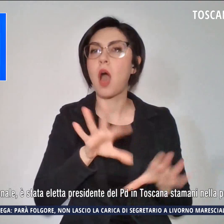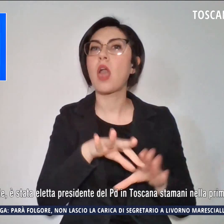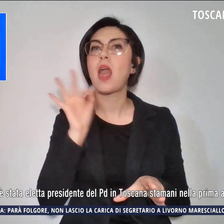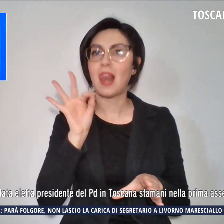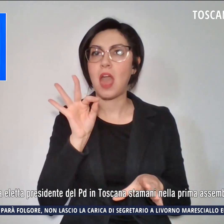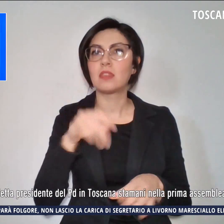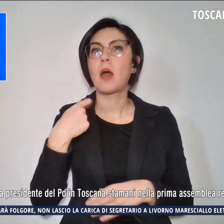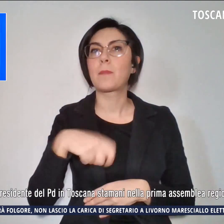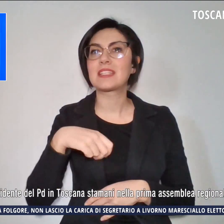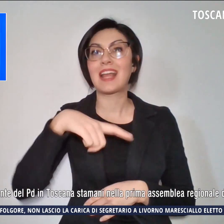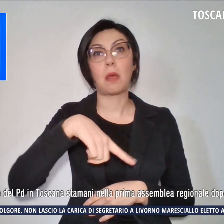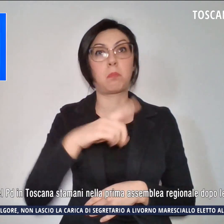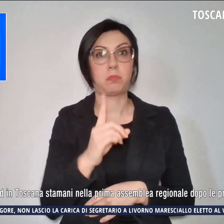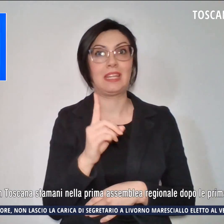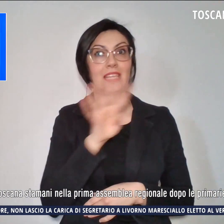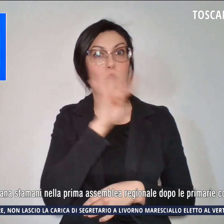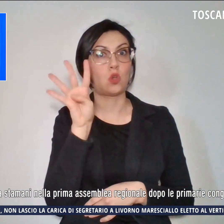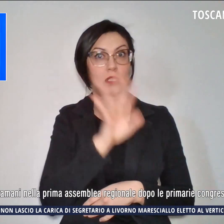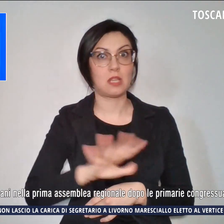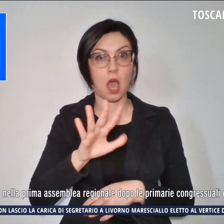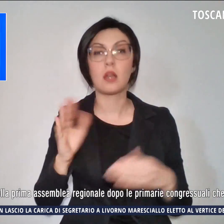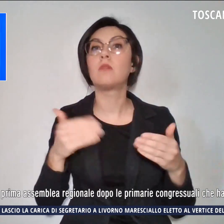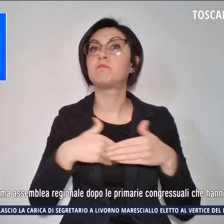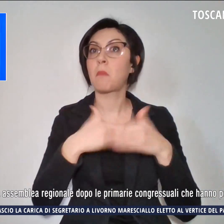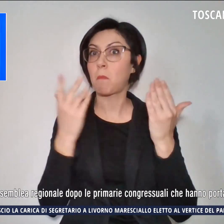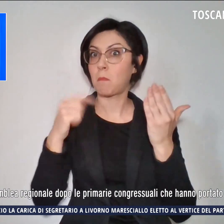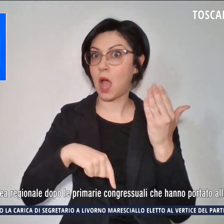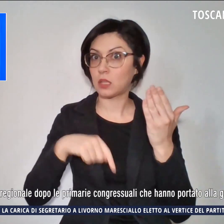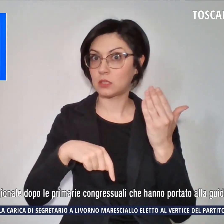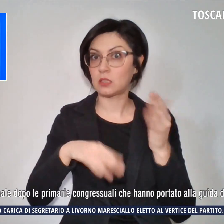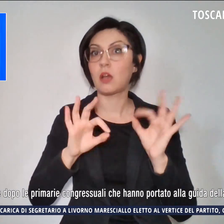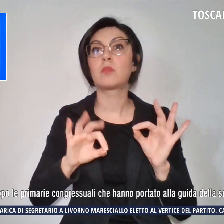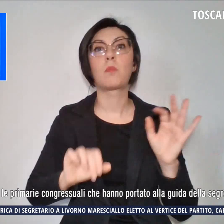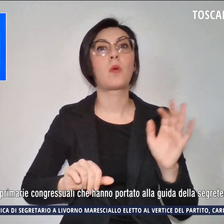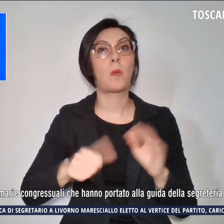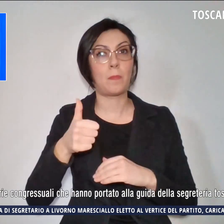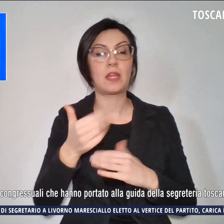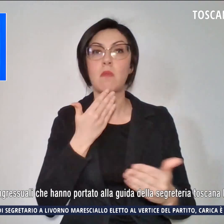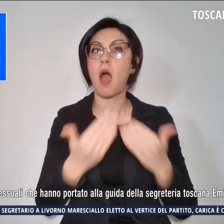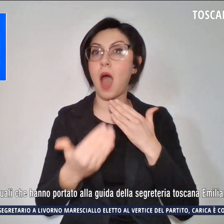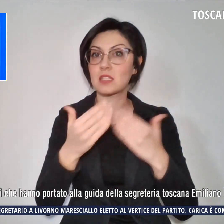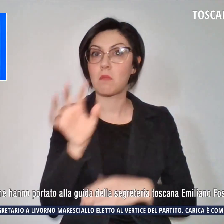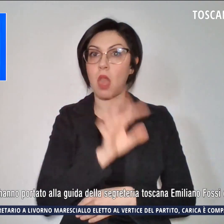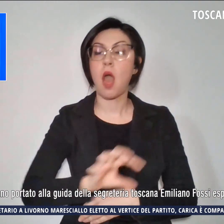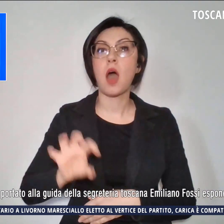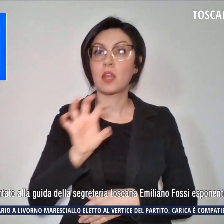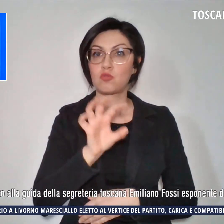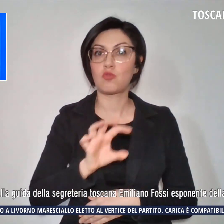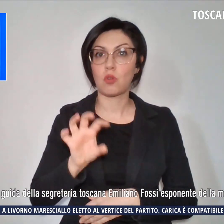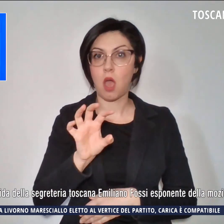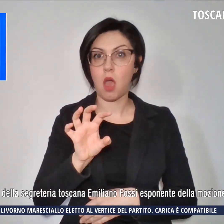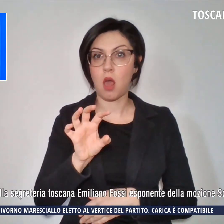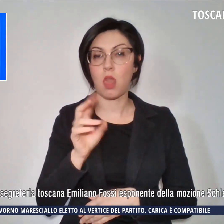in Toscana questa mattina nella prima assemblea regionale dopo le